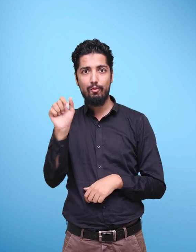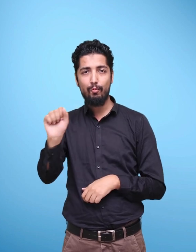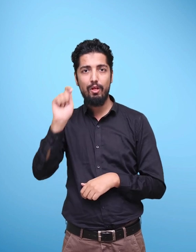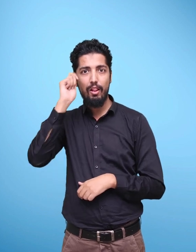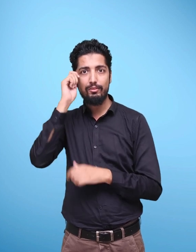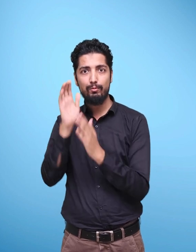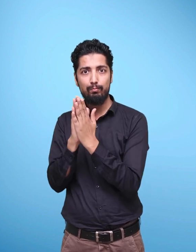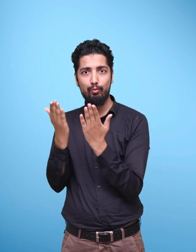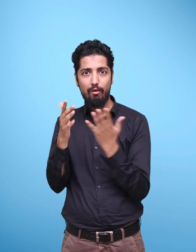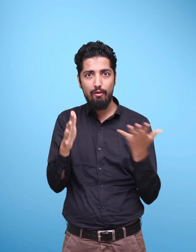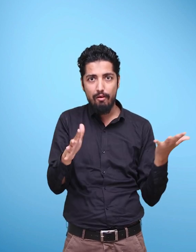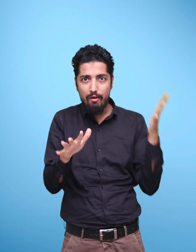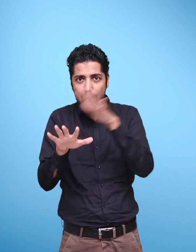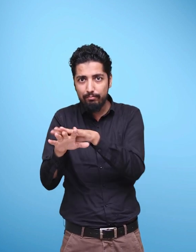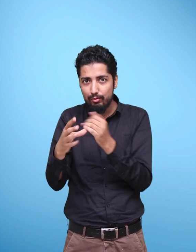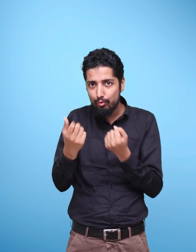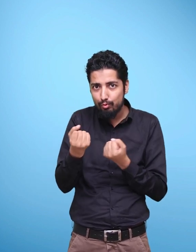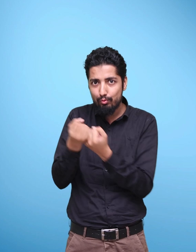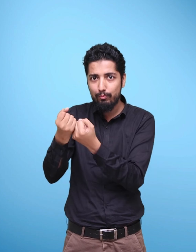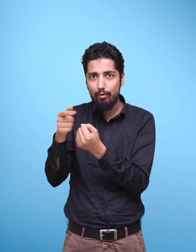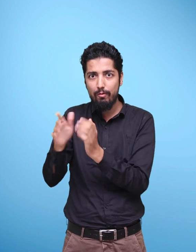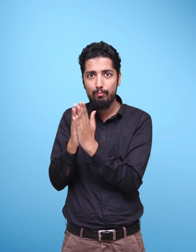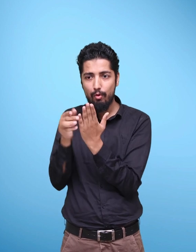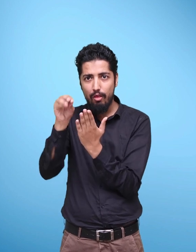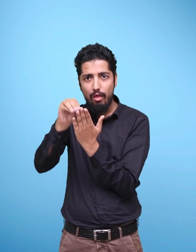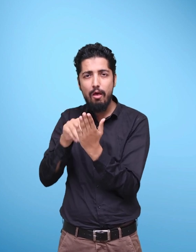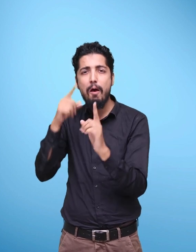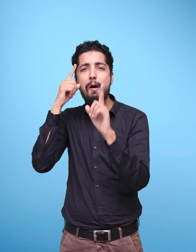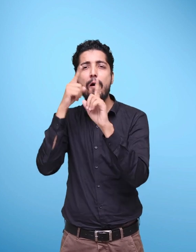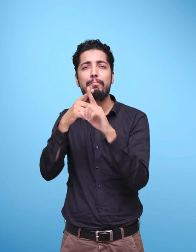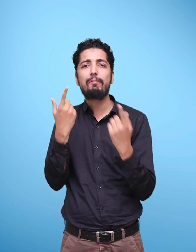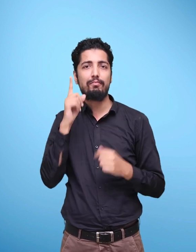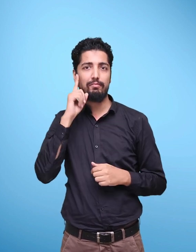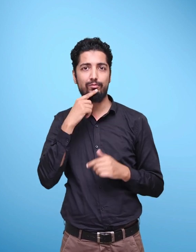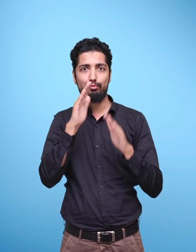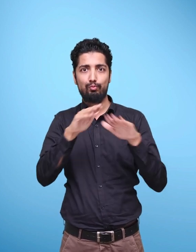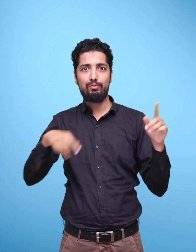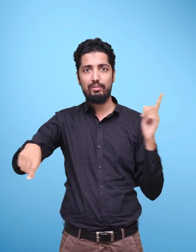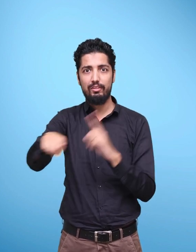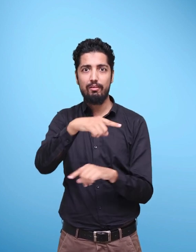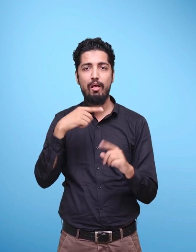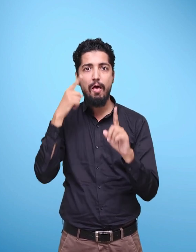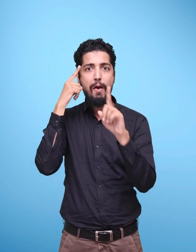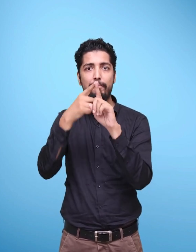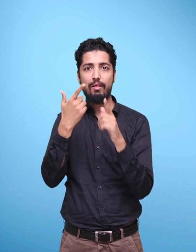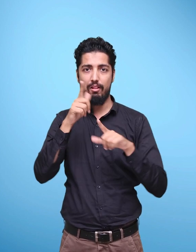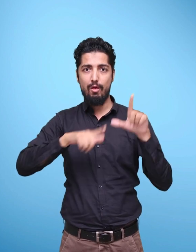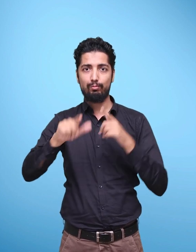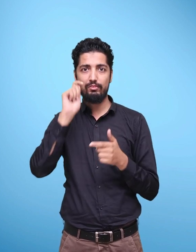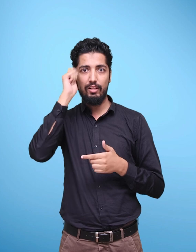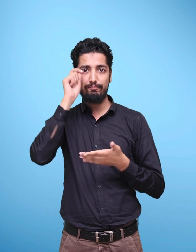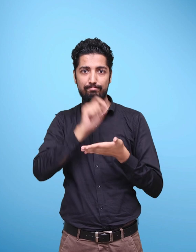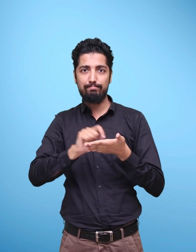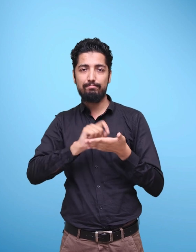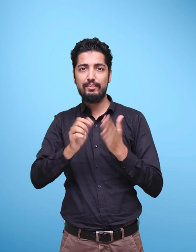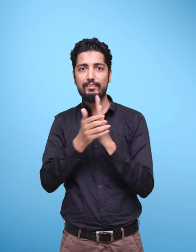Accordingly, a communication focused approach has been adopted in the English textbooks. The